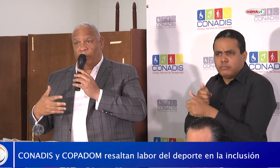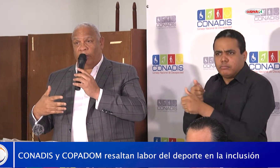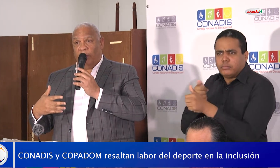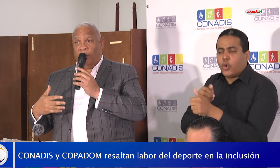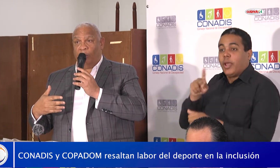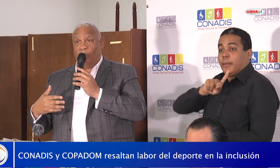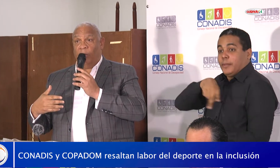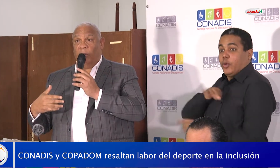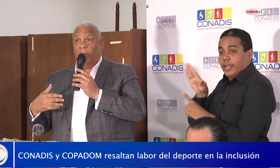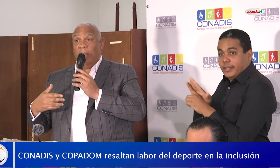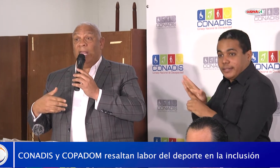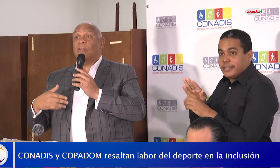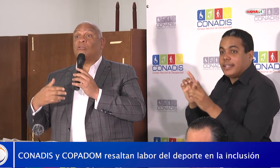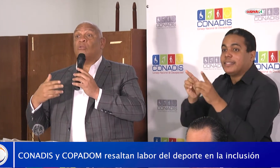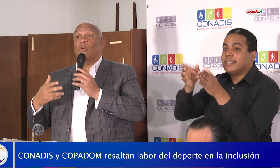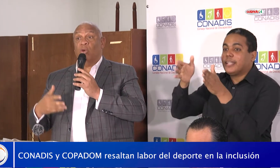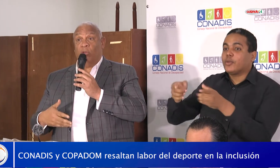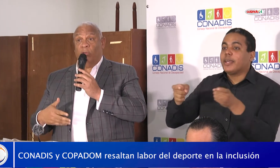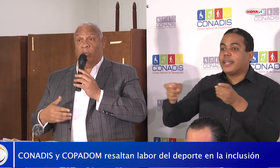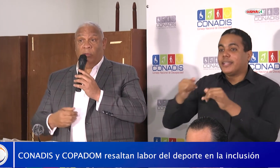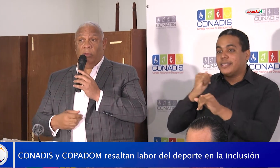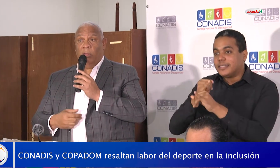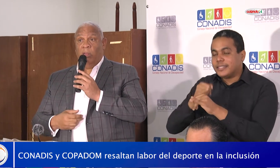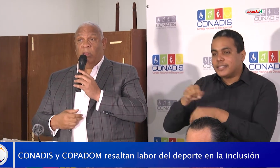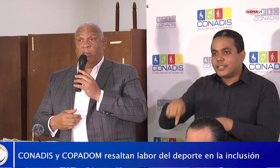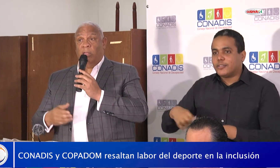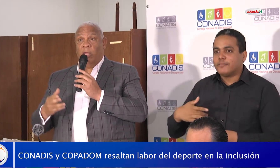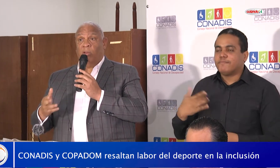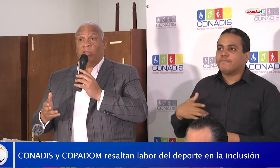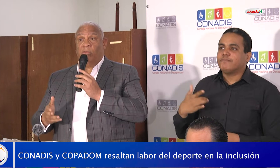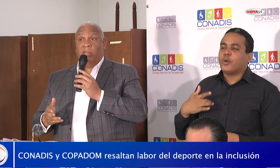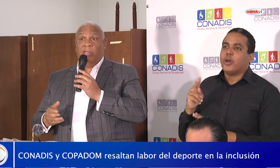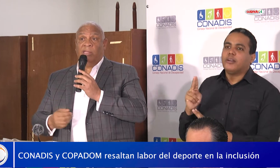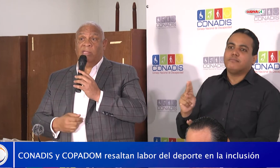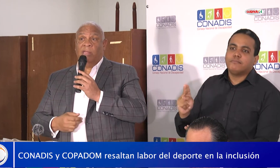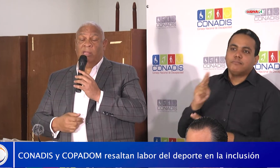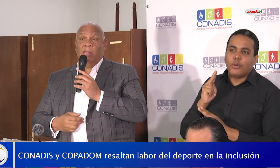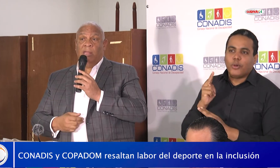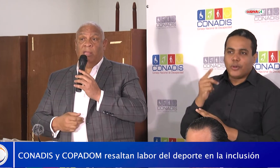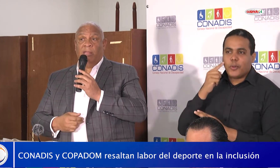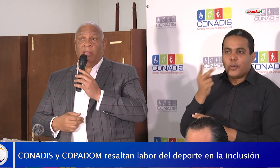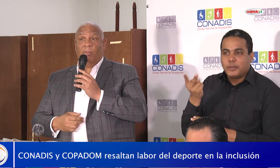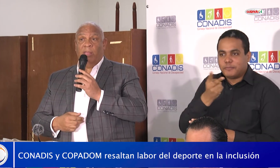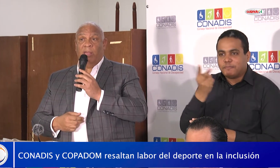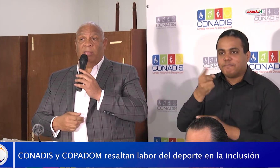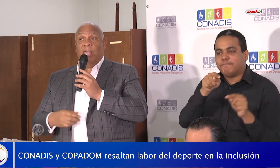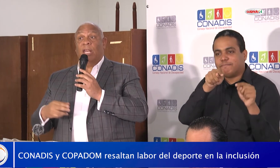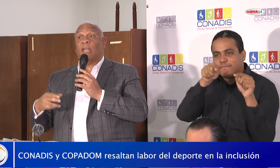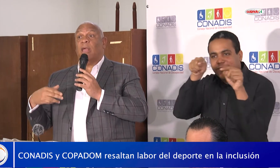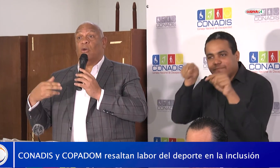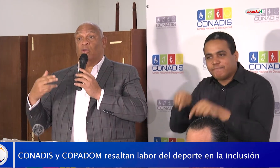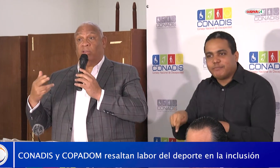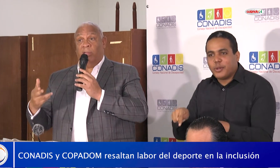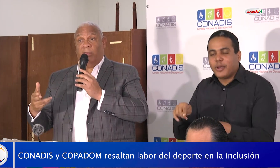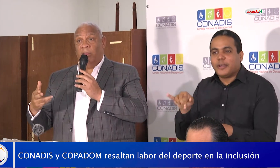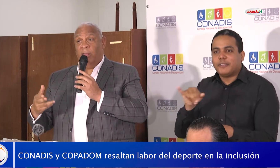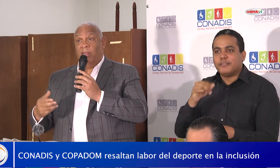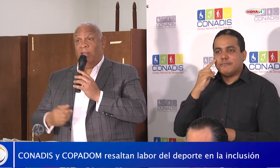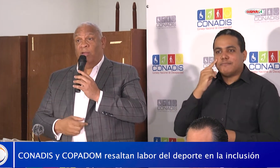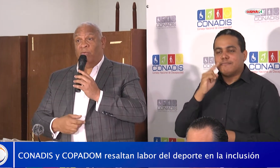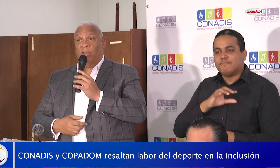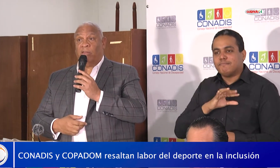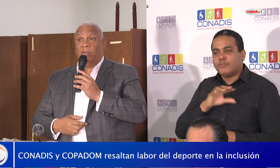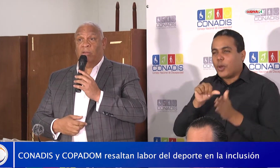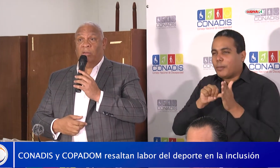ejecutivo de esta institución, es un honor tenerlos a ustedes en esta mañana y reconocer